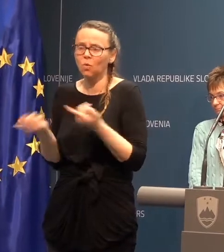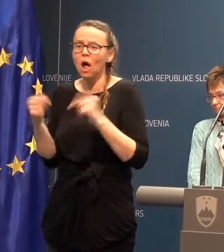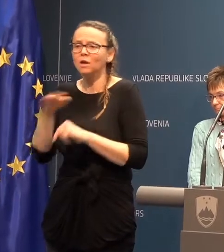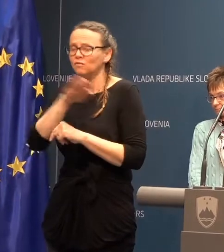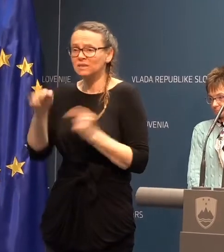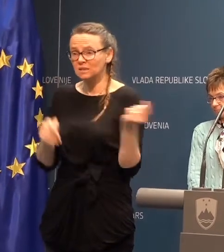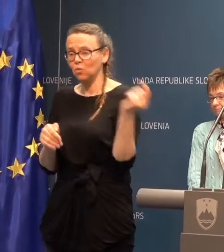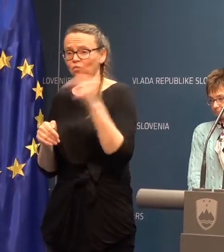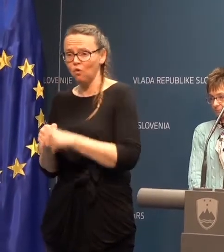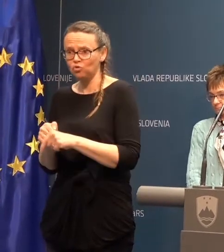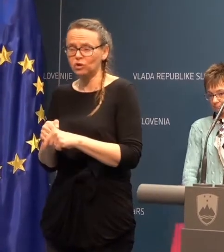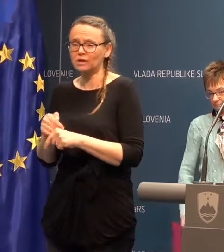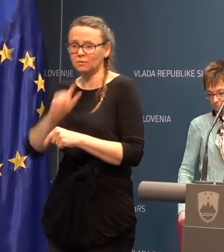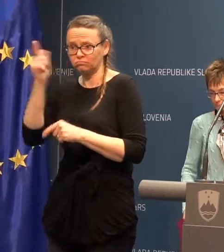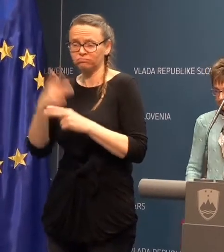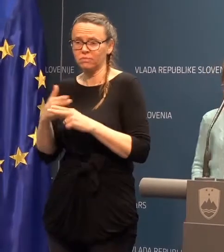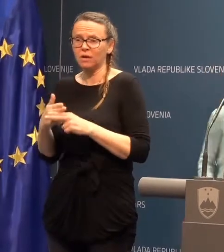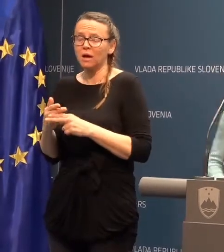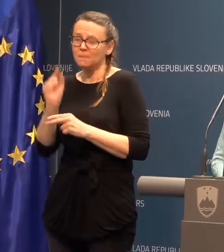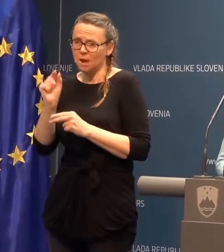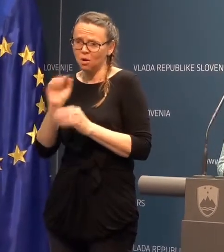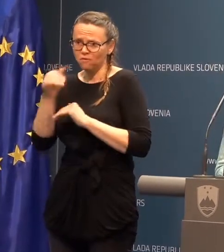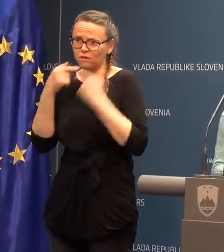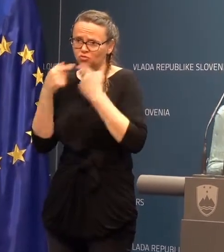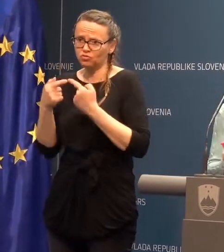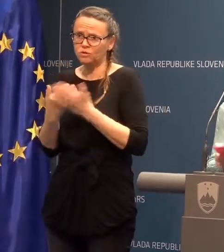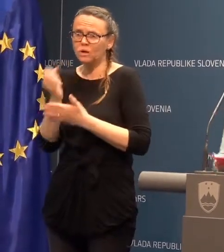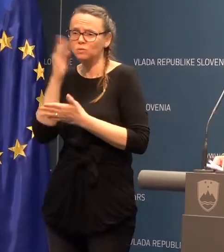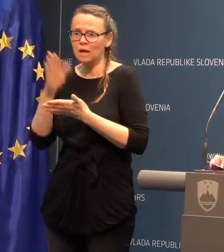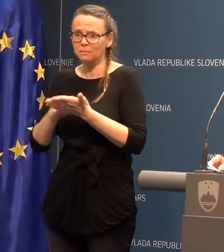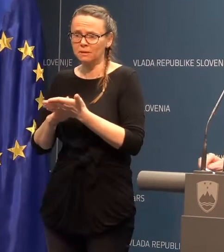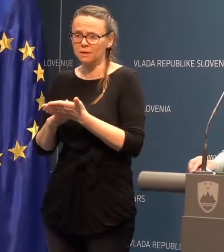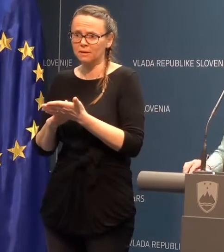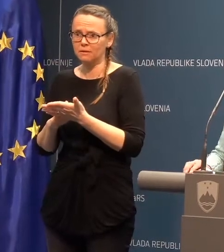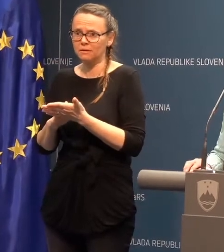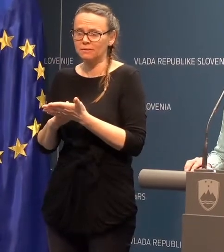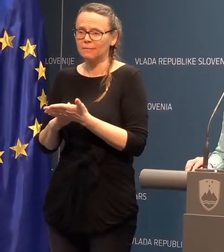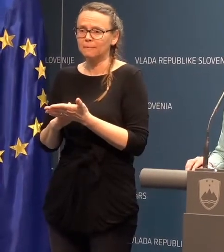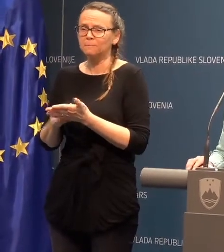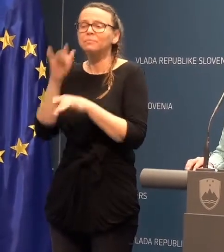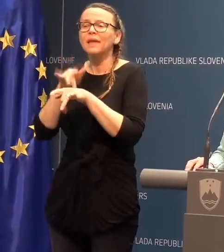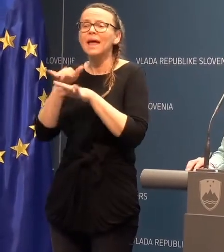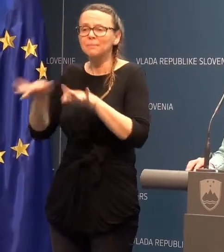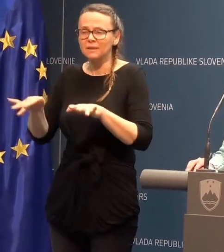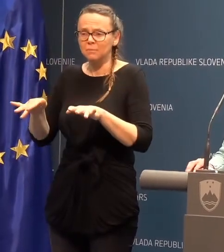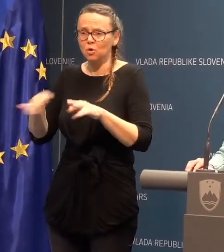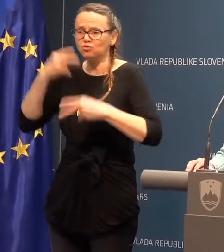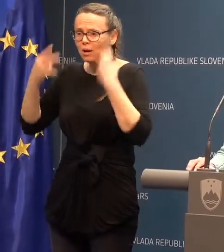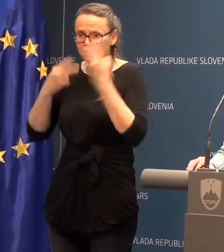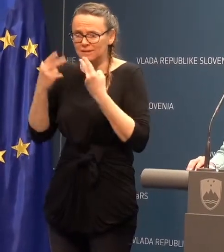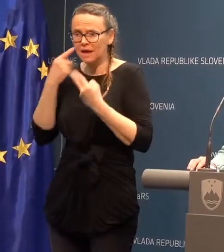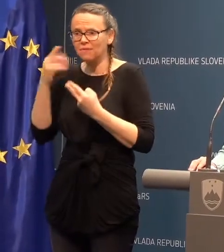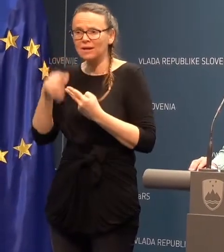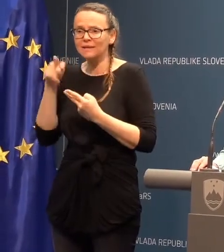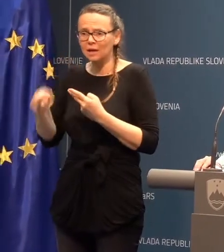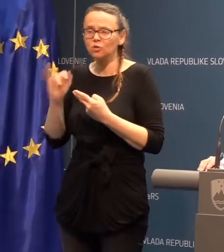ugoženi, torej, če malo več poveste za vsak primjer, sami smo. Ja, torej, epidemiološka preiskava glede na to, da